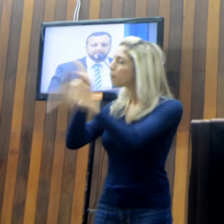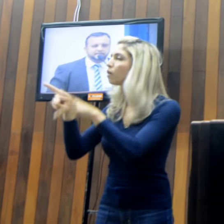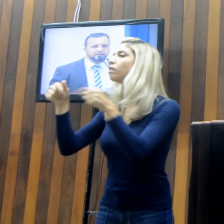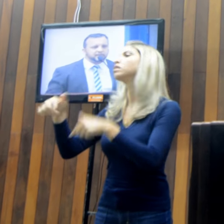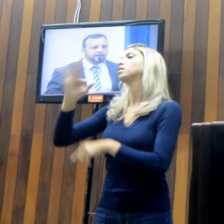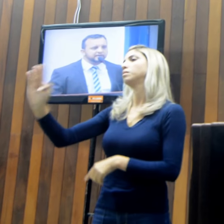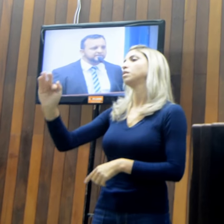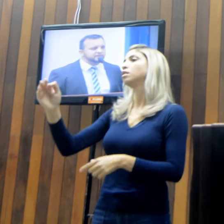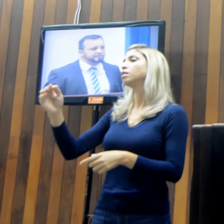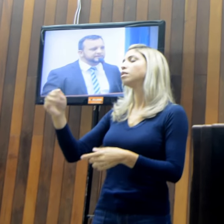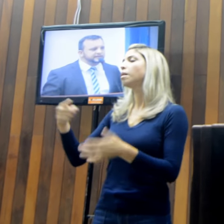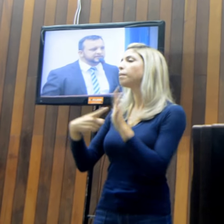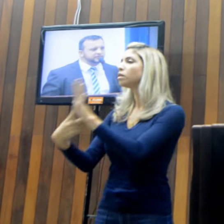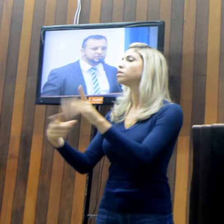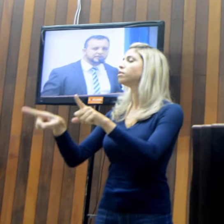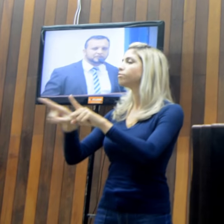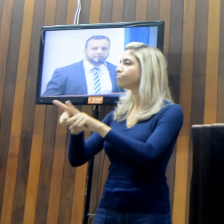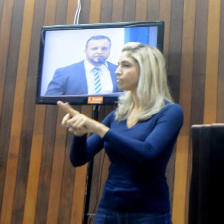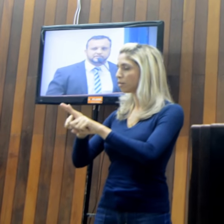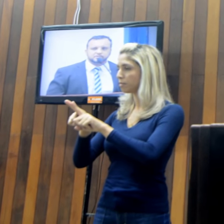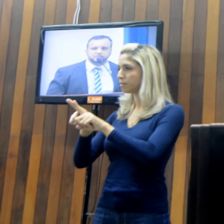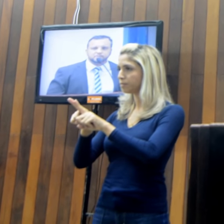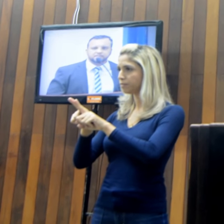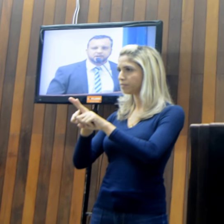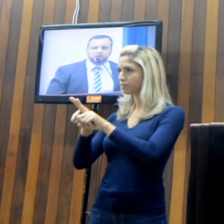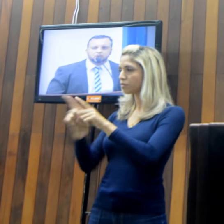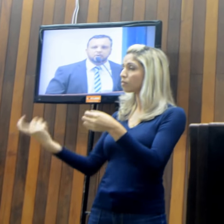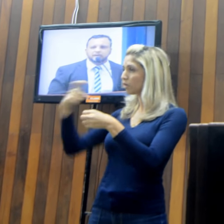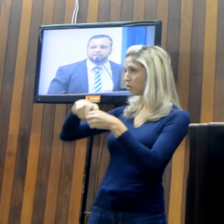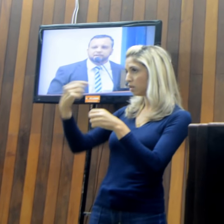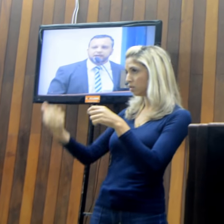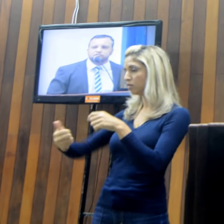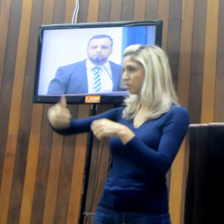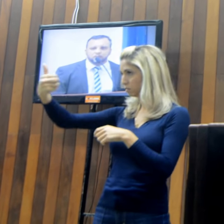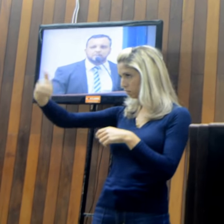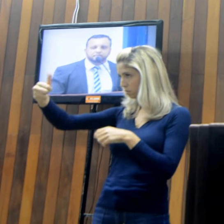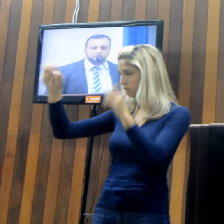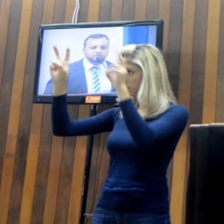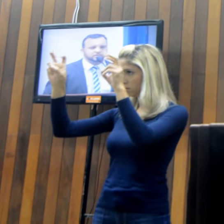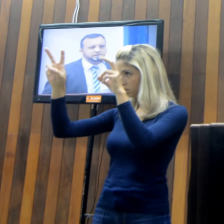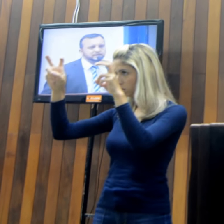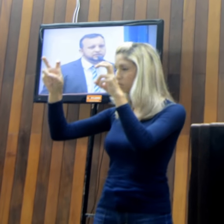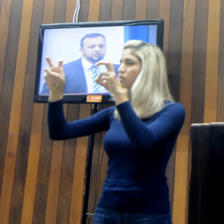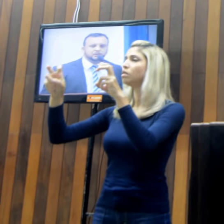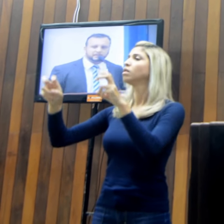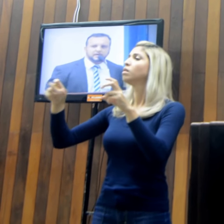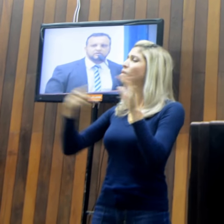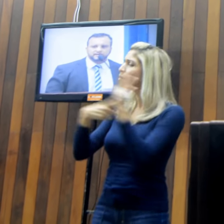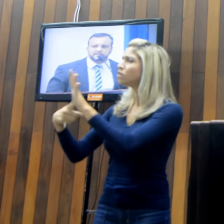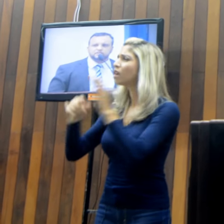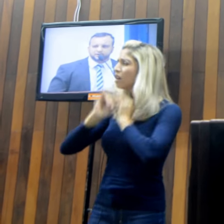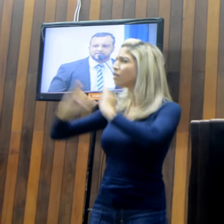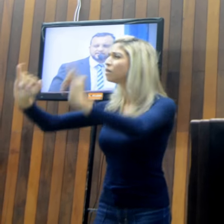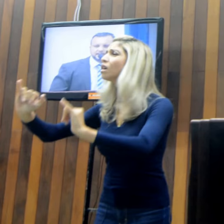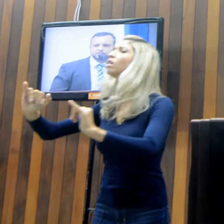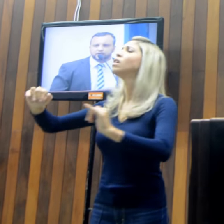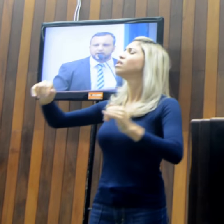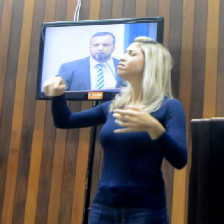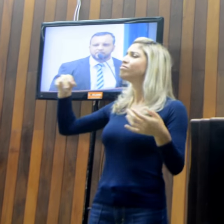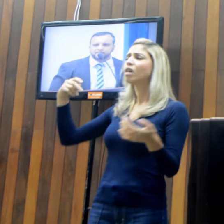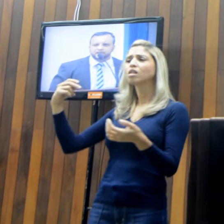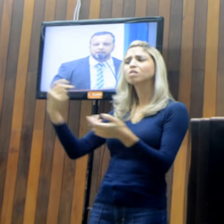Cabo Frio. Se deixar aqui, senhor, voltando ao primeiro assunto, o meu manifesto, o meu repúdio sobre o que tem acontecido no processo